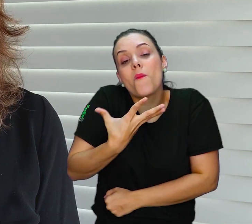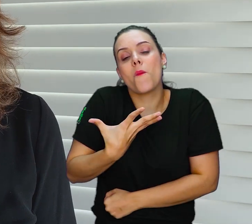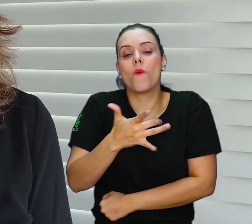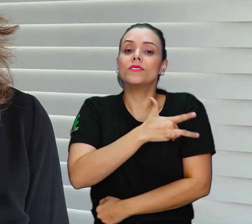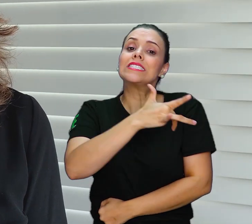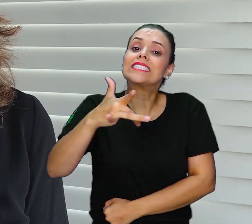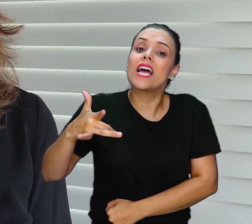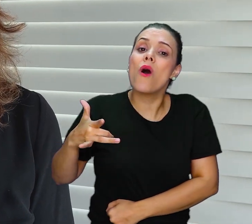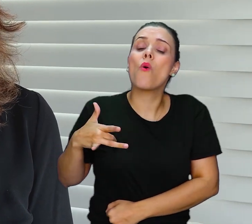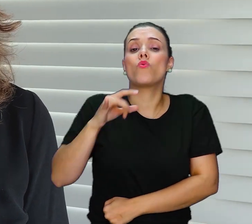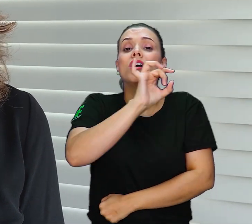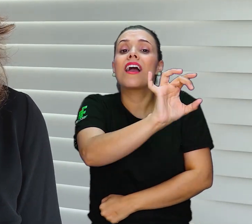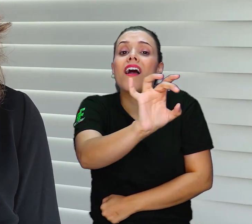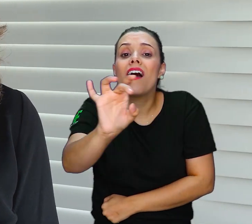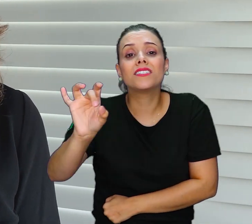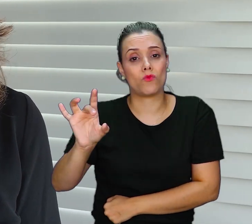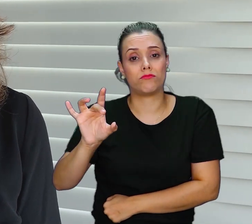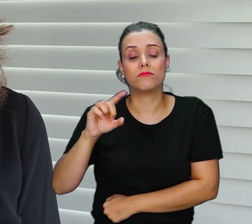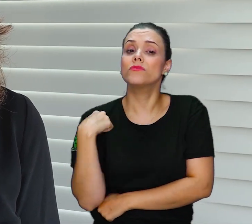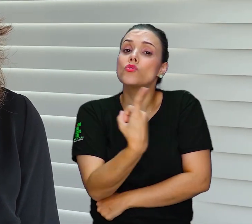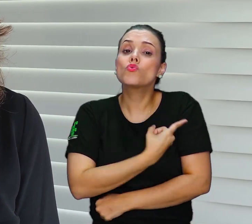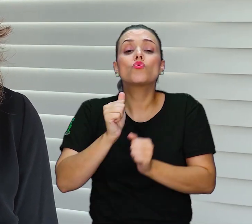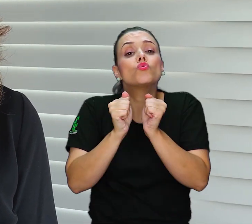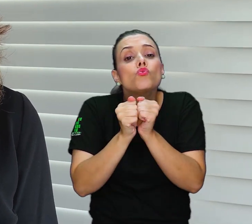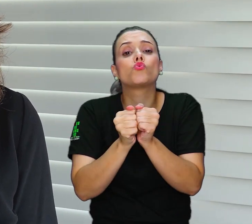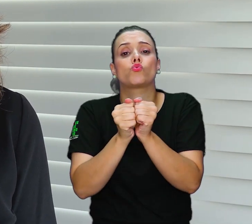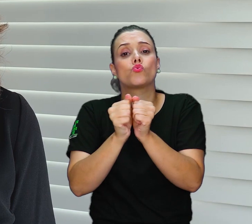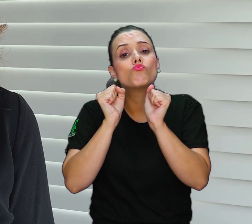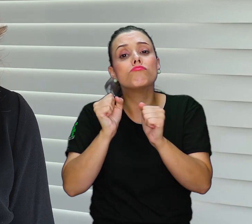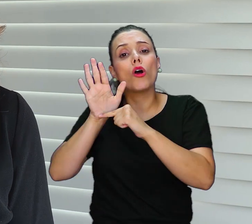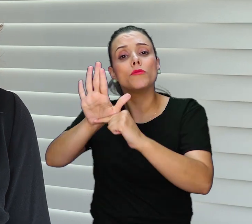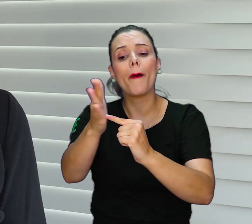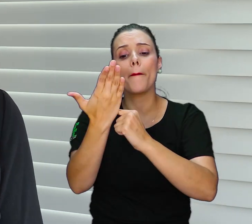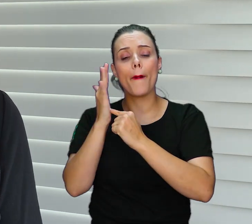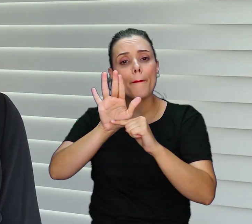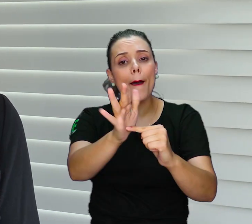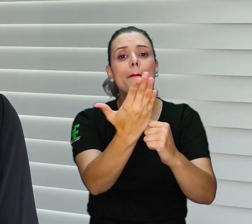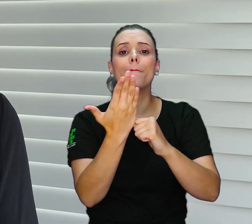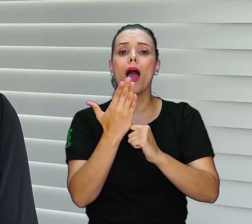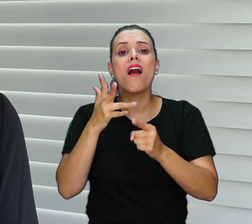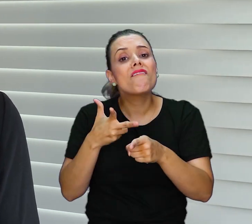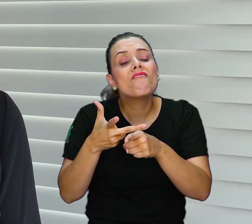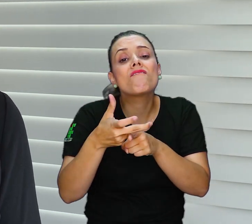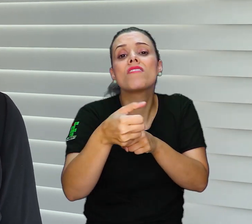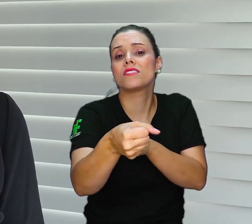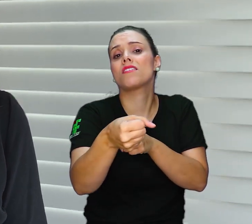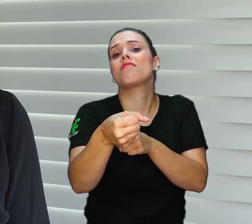a gente possa superar isso de modo coletivo, de modo solidário, num momento como nós estamos